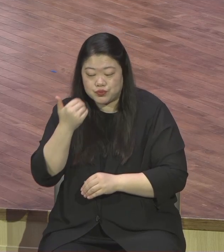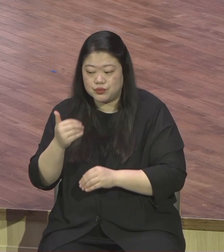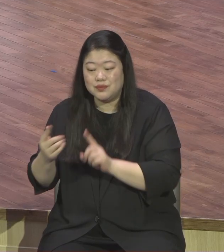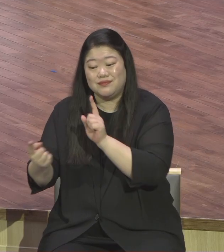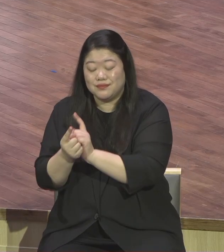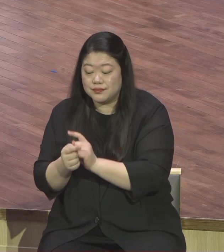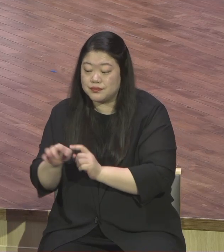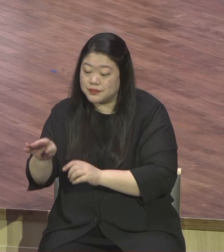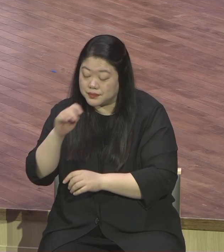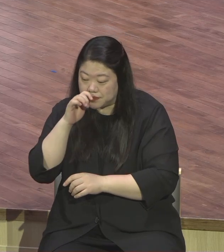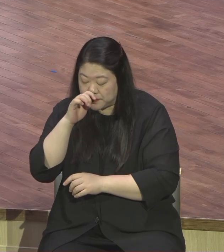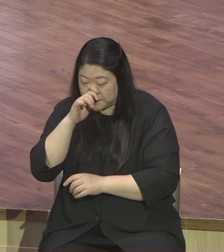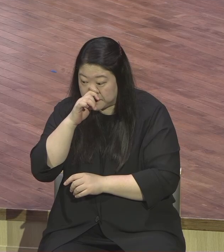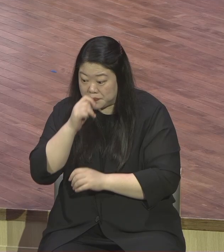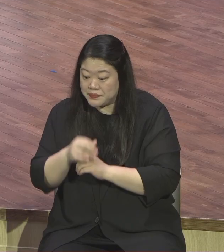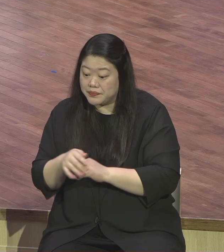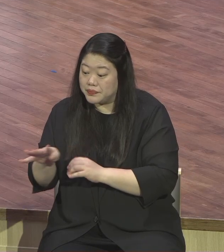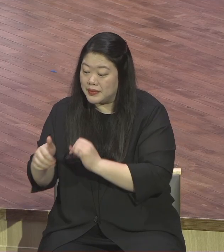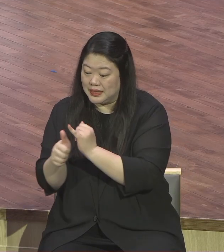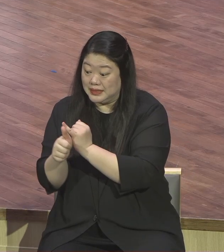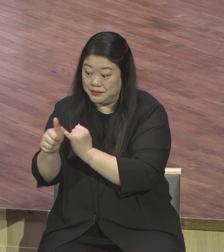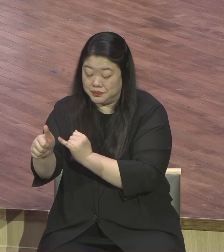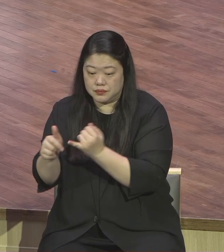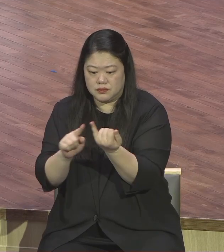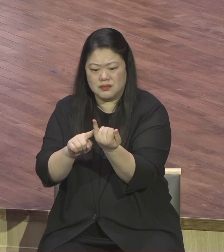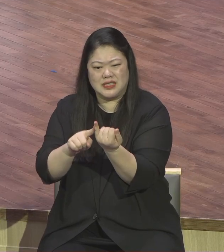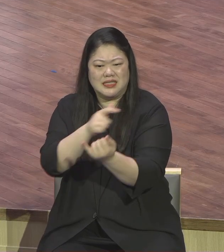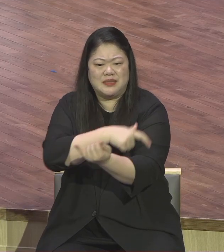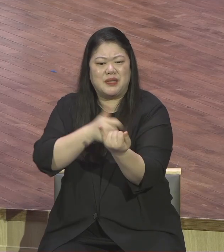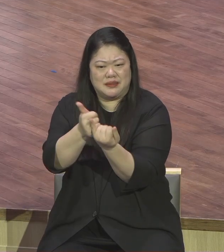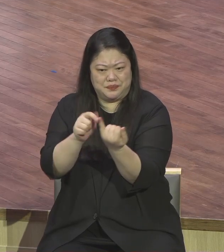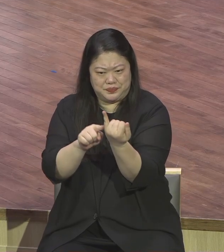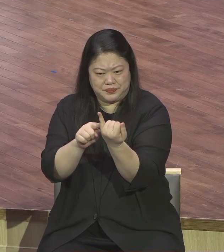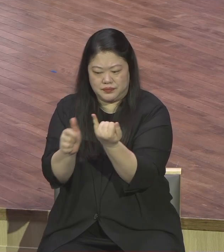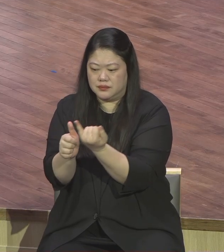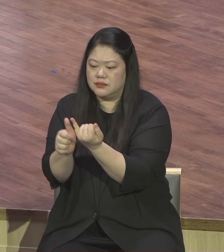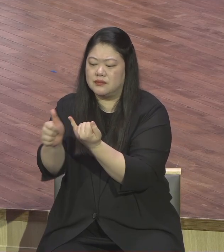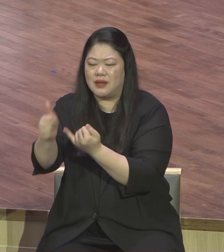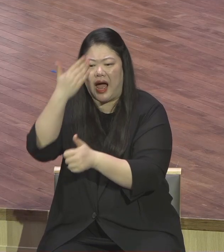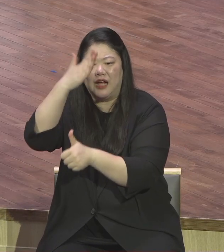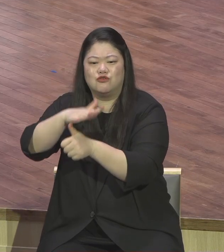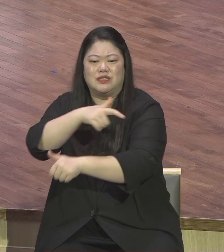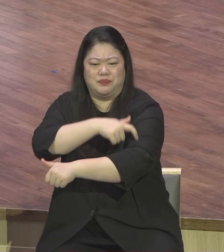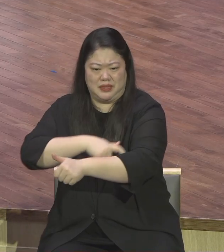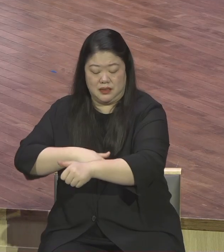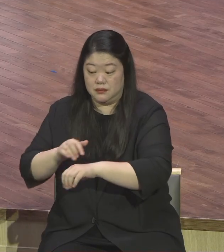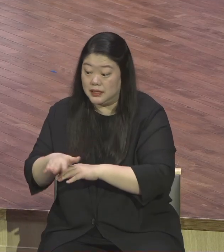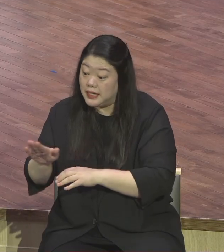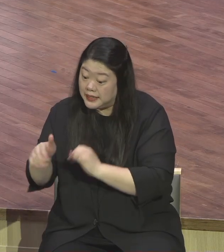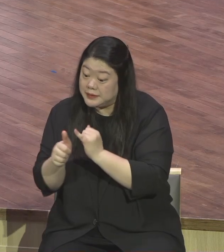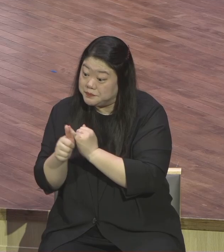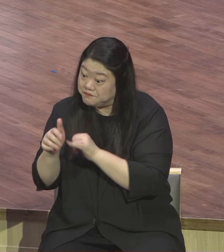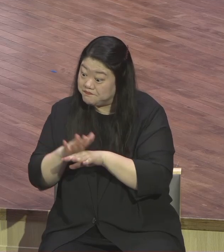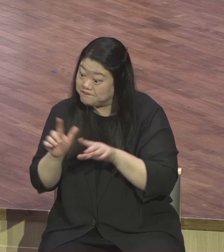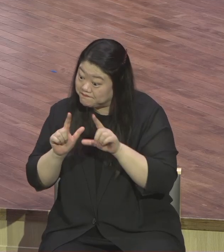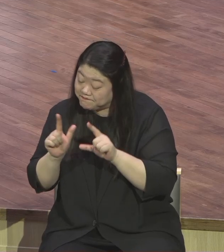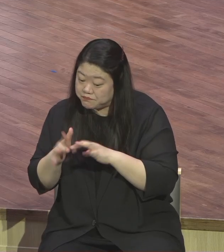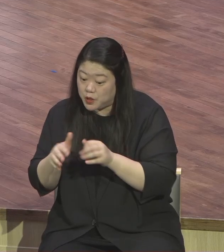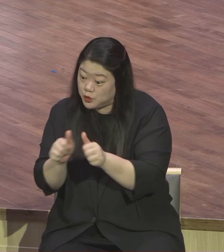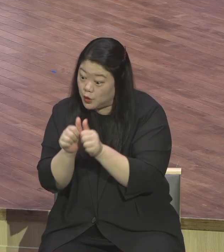안수집사가 안간데 상처받았대 그래요 상처받았어요 전도회에 전도회에 가서 상처받도록